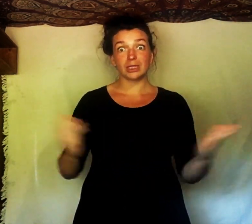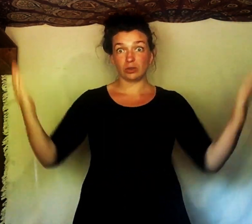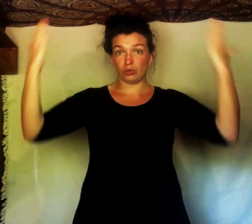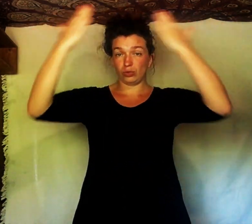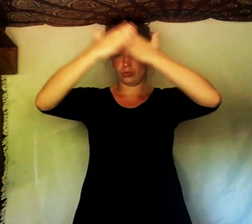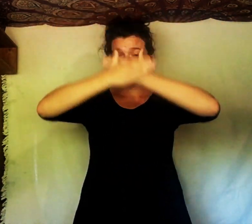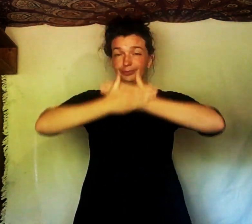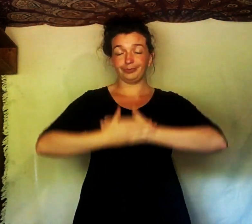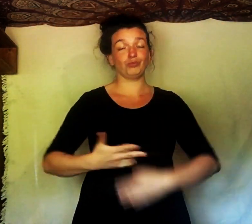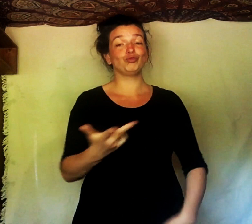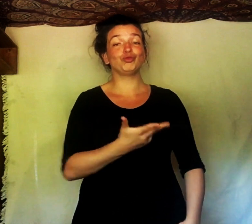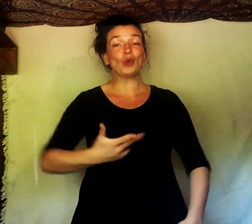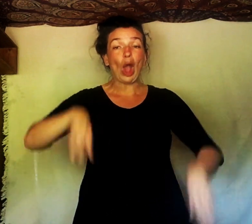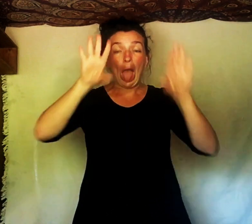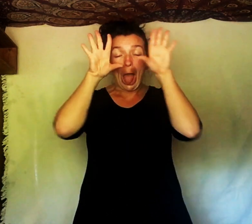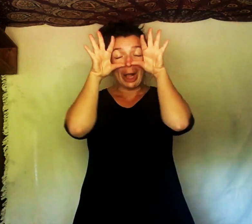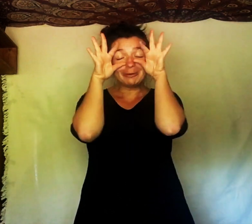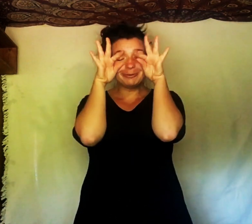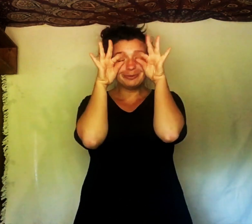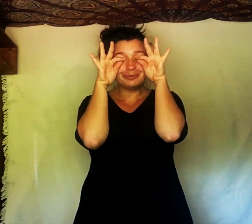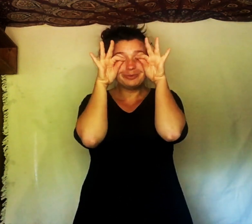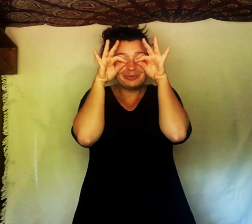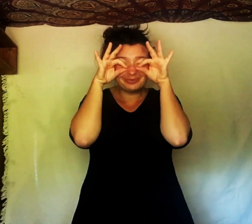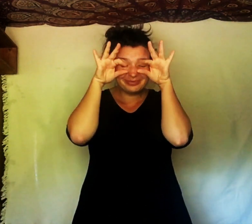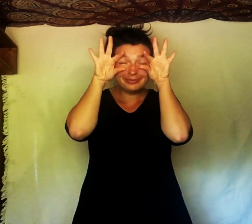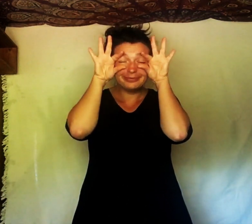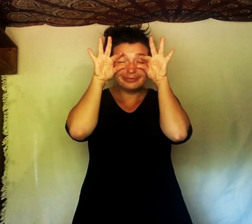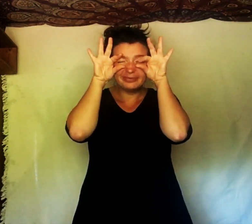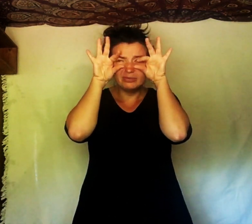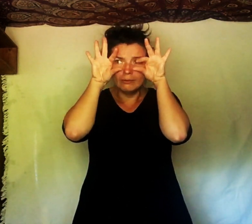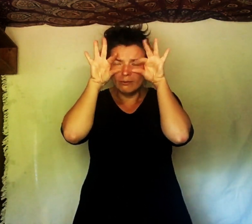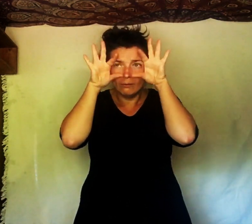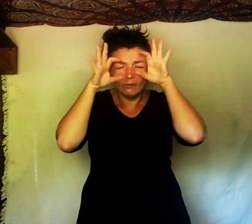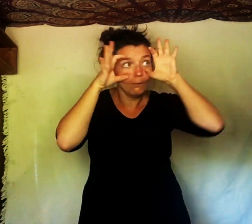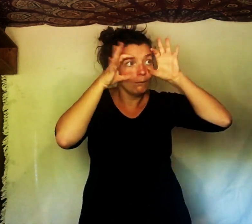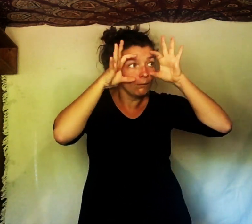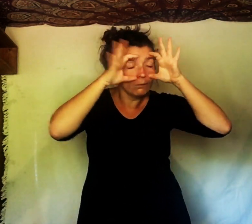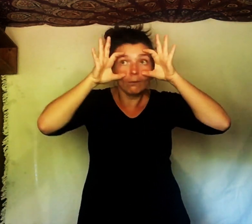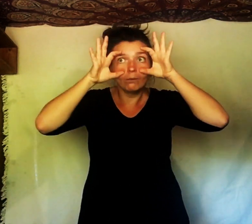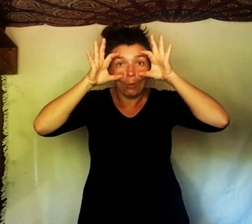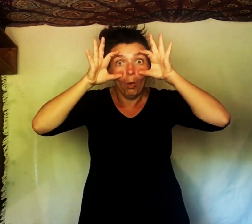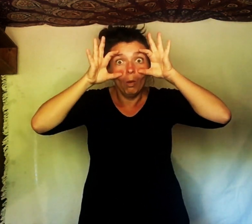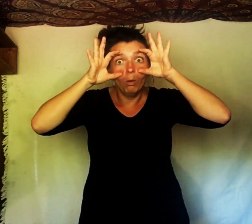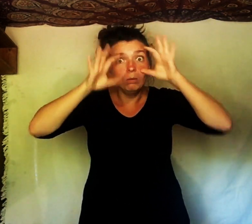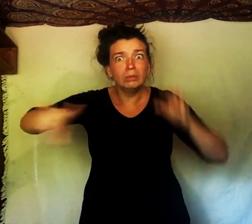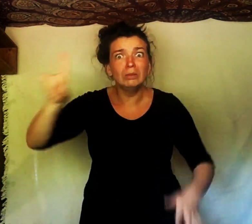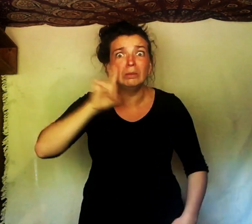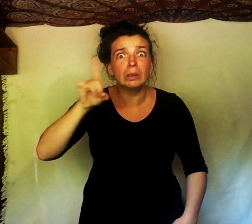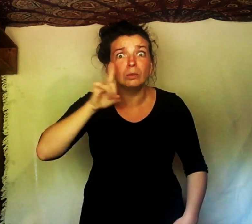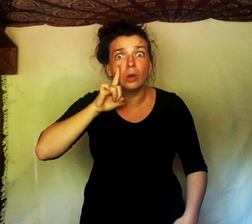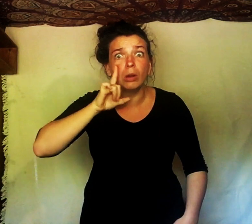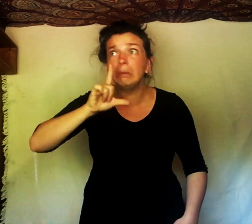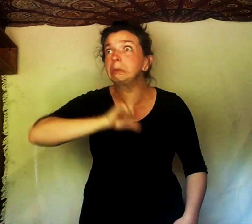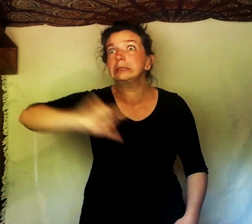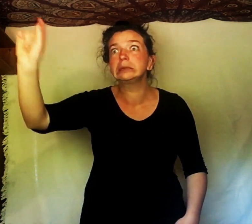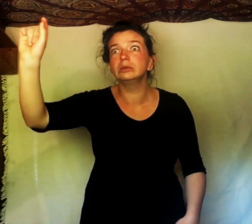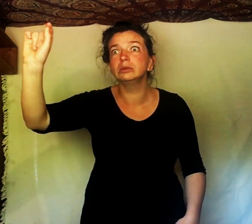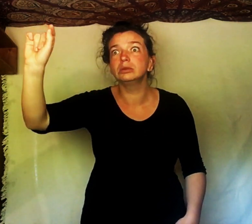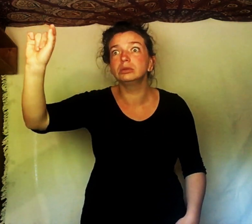Une nuit, ils se réveillèrent et leur maman chouette était partie.